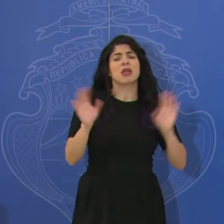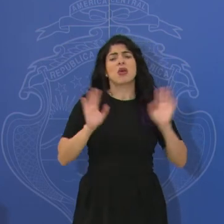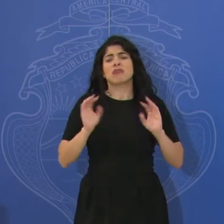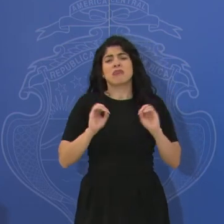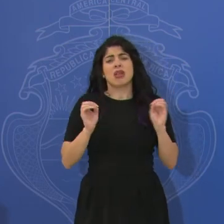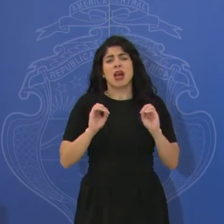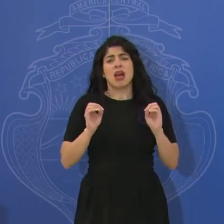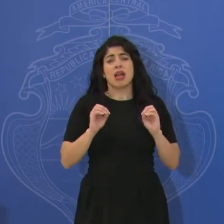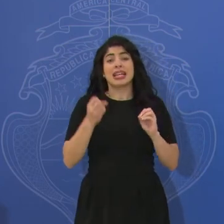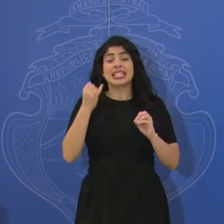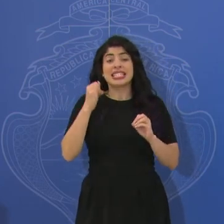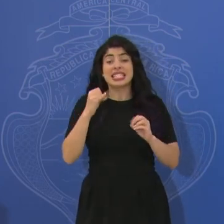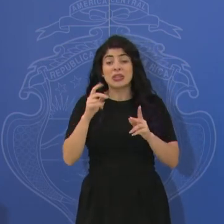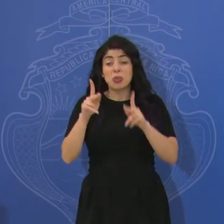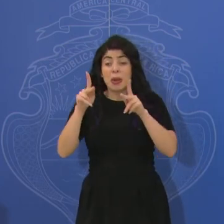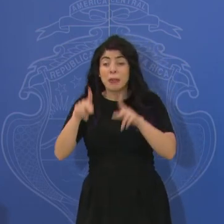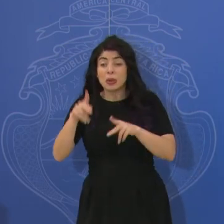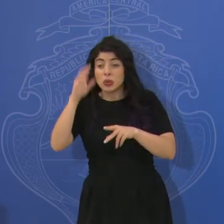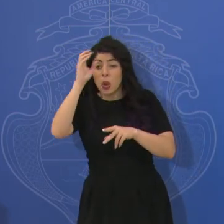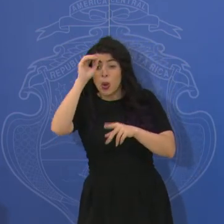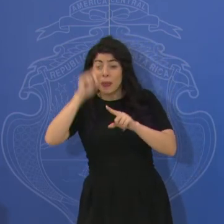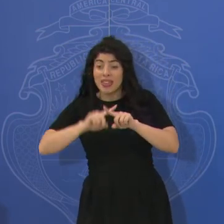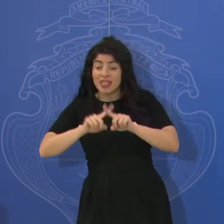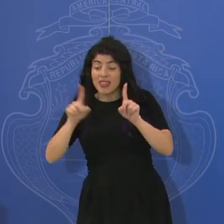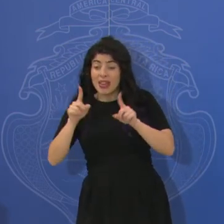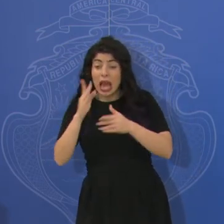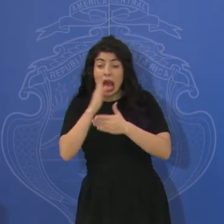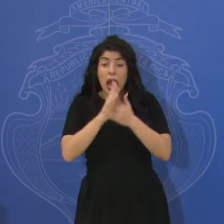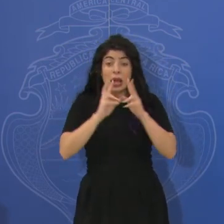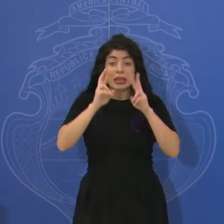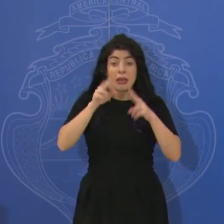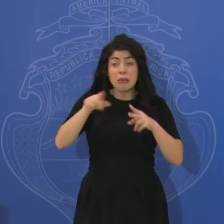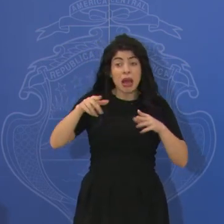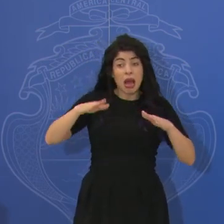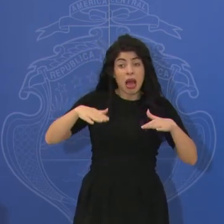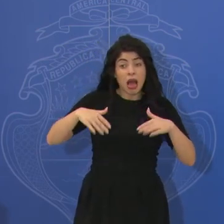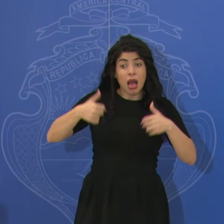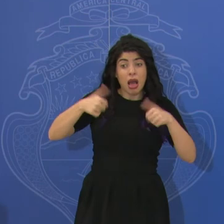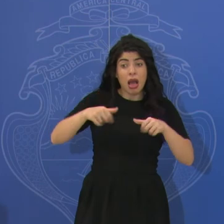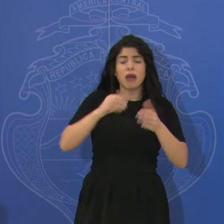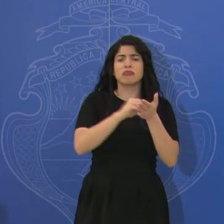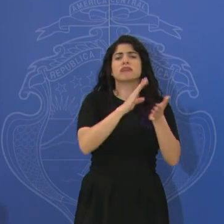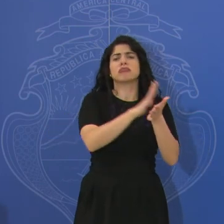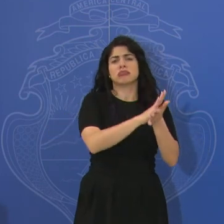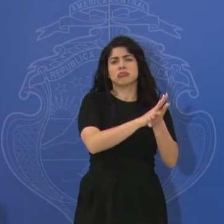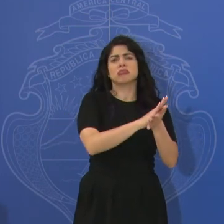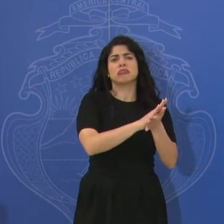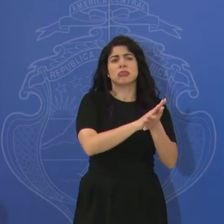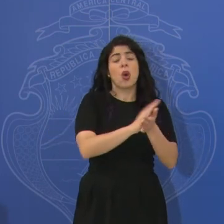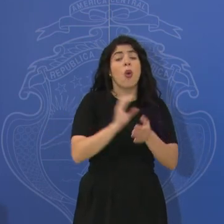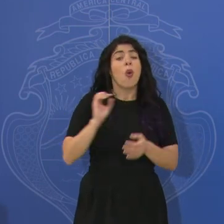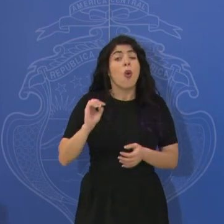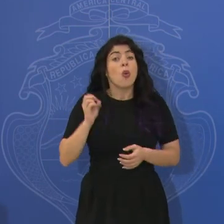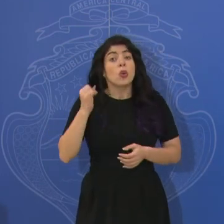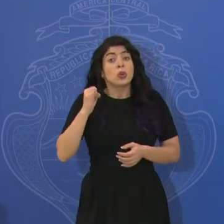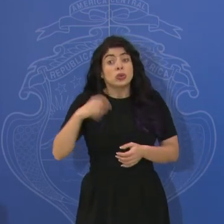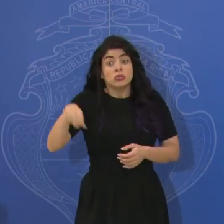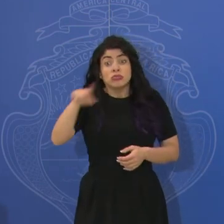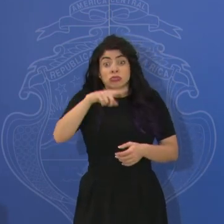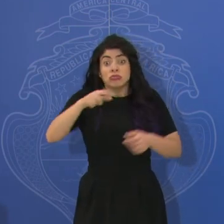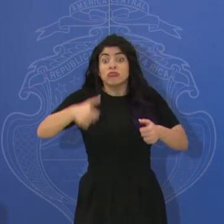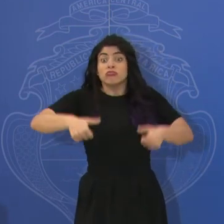cuando haya un disenso, cuando haya un tema en el que no hay acuerdo, se registrará como tal. O si hay un acuerdo